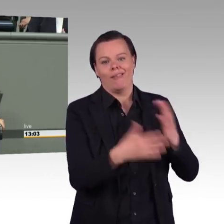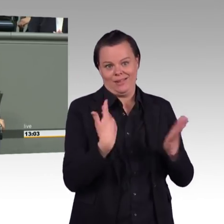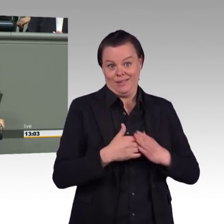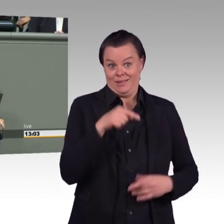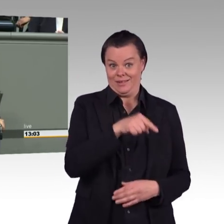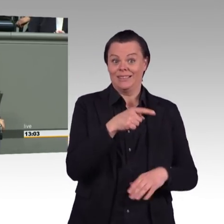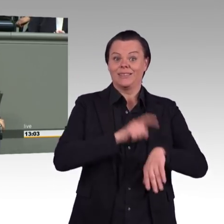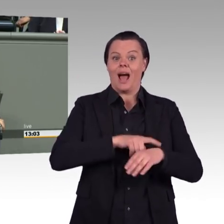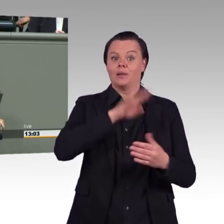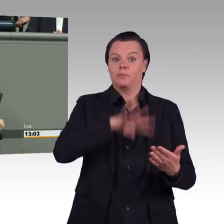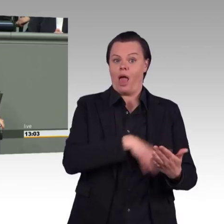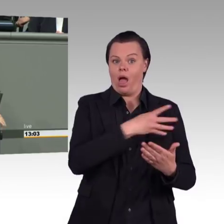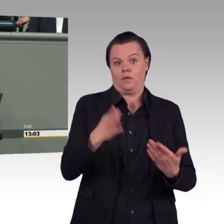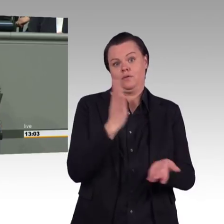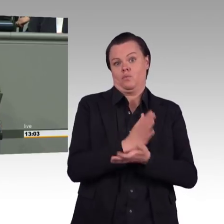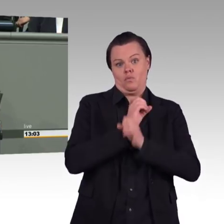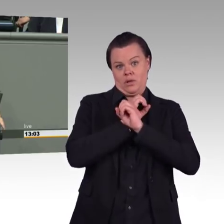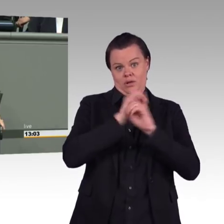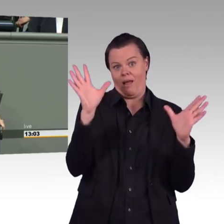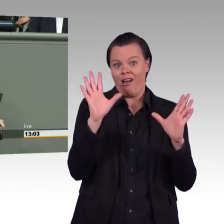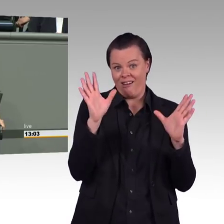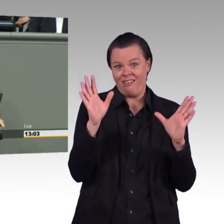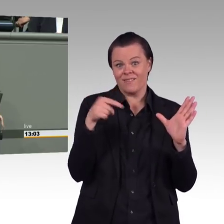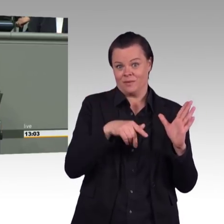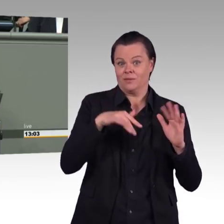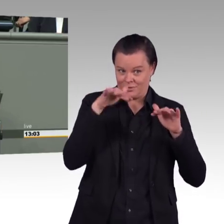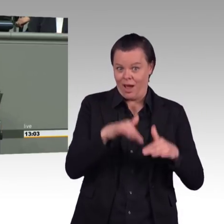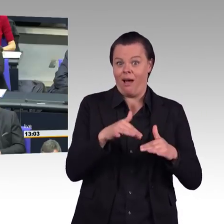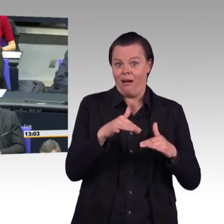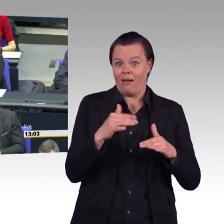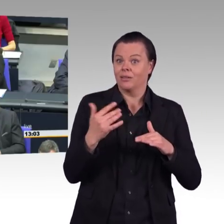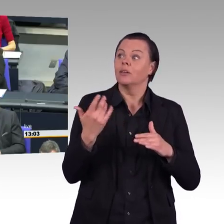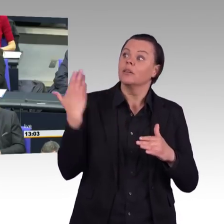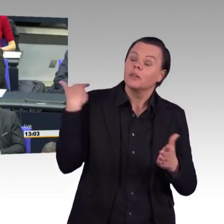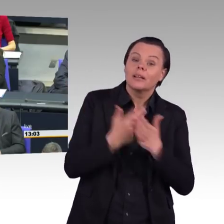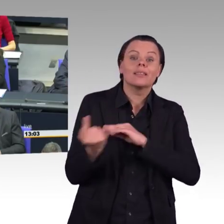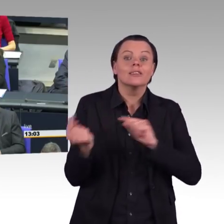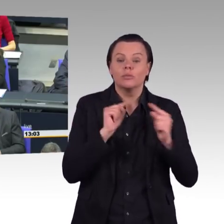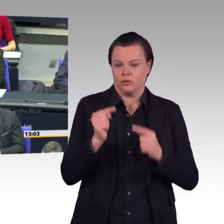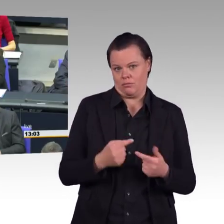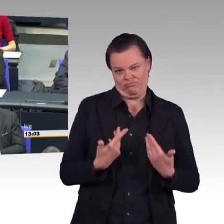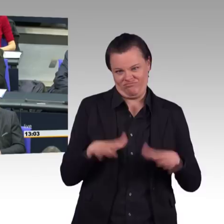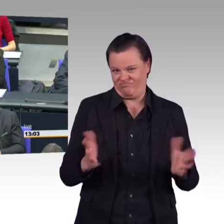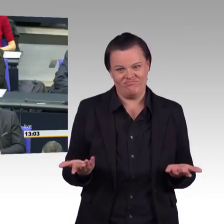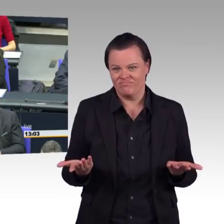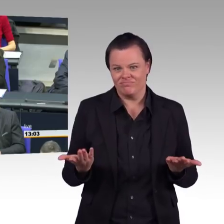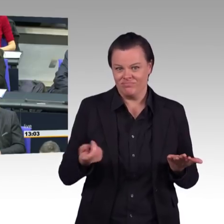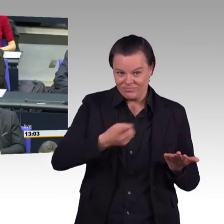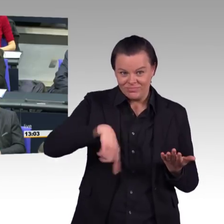Kommissionsbericht ab, aber Sie entwickeln jetzt das Eckpunktepapier, Sie entwickeln jetzt das Eckpunktepapier, was in den nächsten Wochen